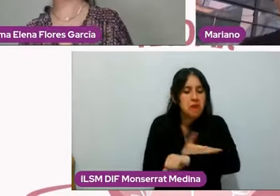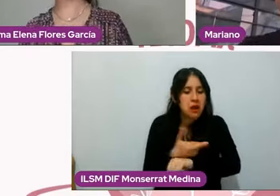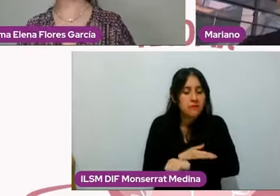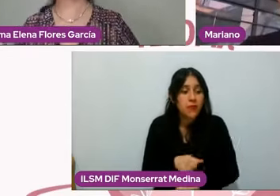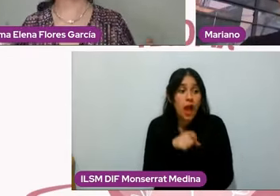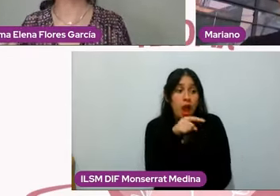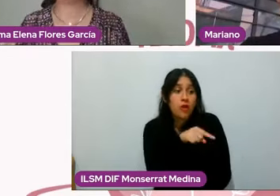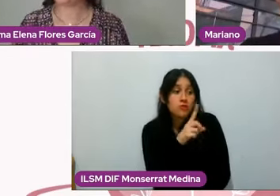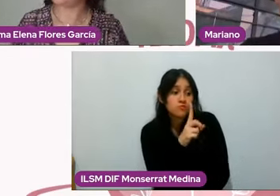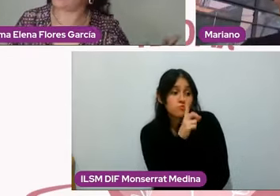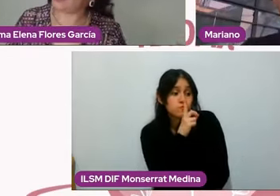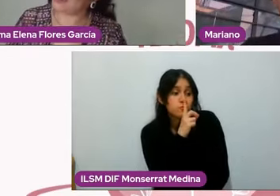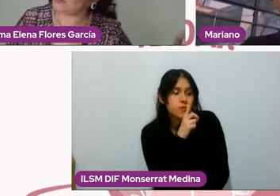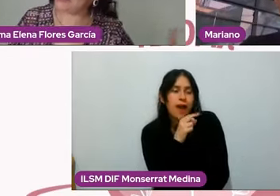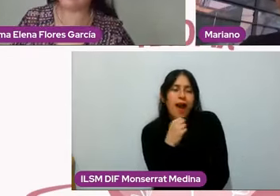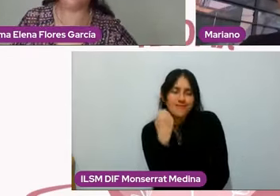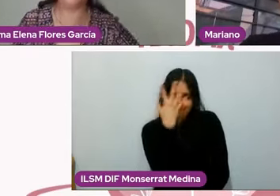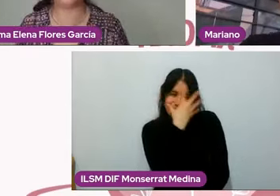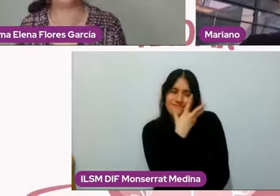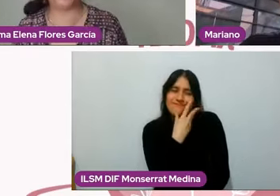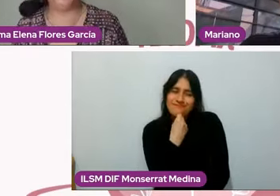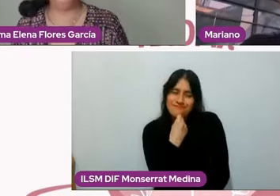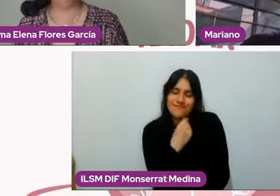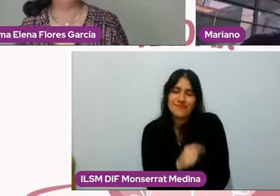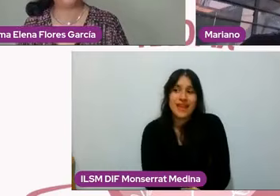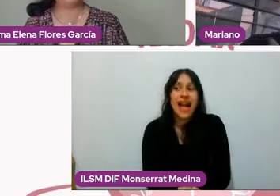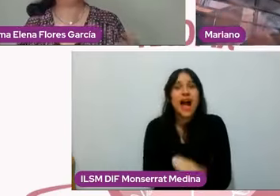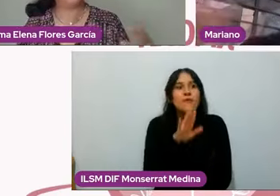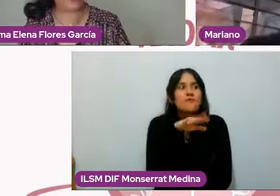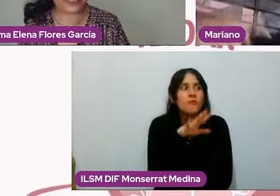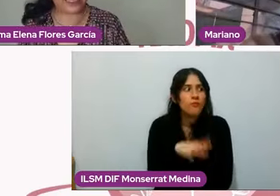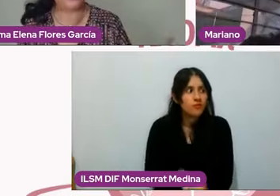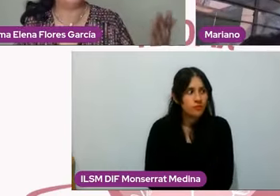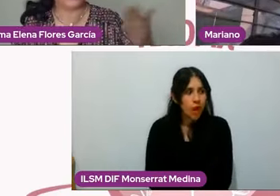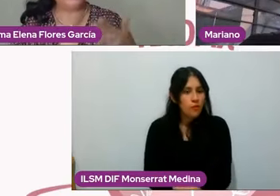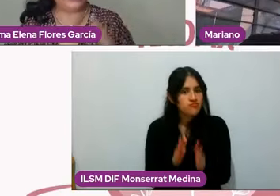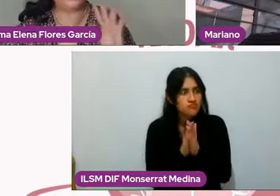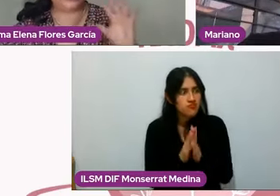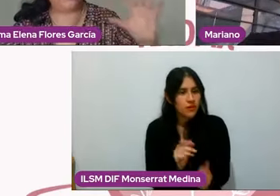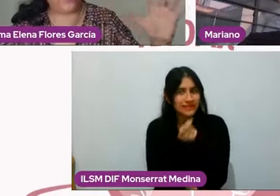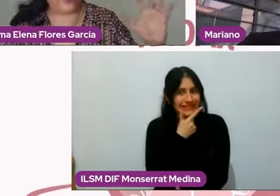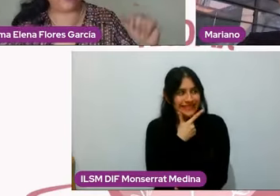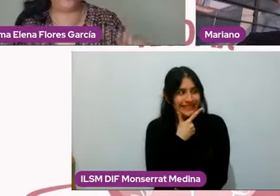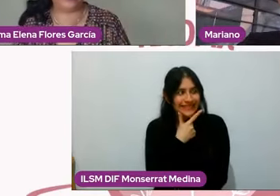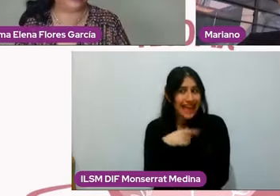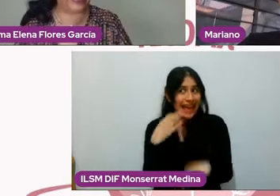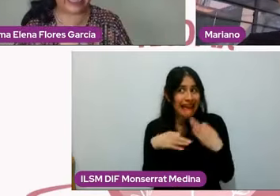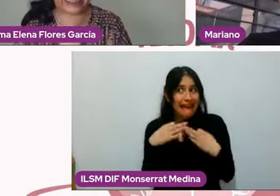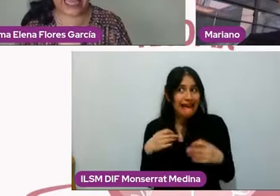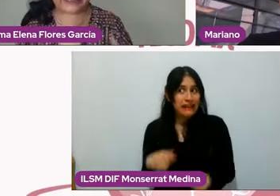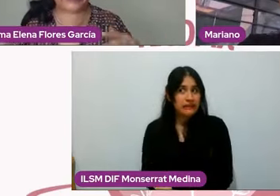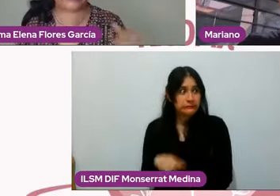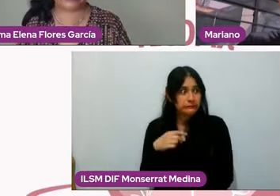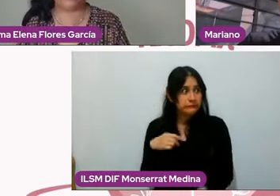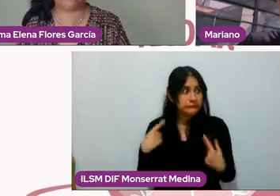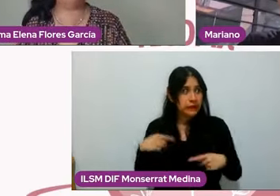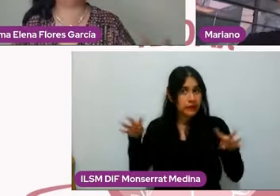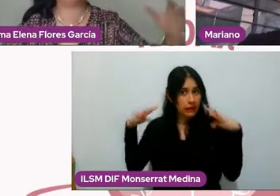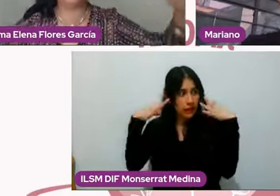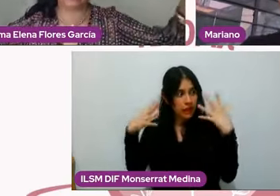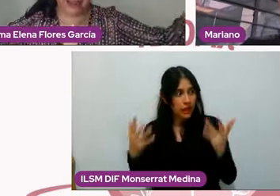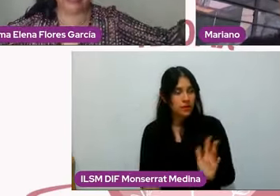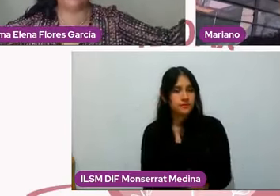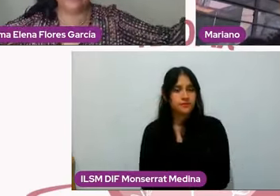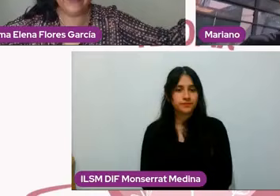te ves más bonita sonríe que la gente nos está viendo ¿no? vamos a aparentar hay que ir a la boda ¿no? la clásica ¿no?